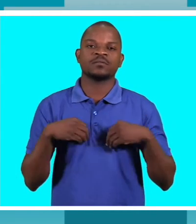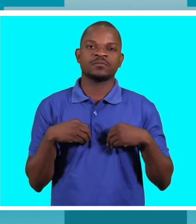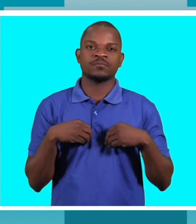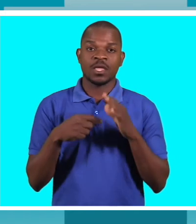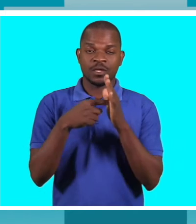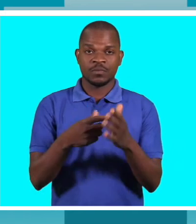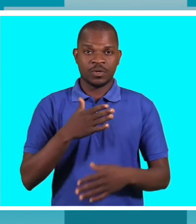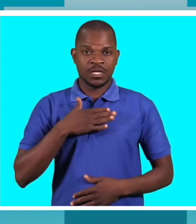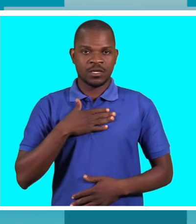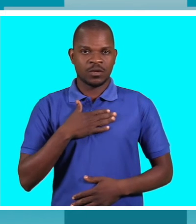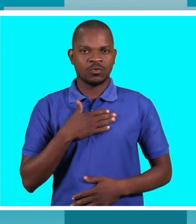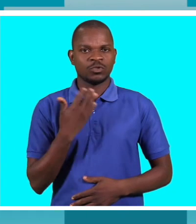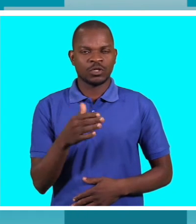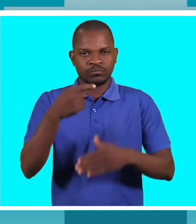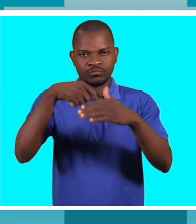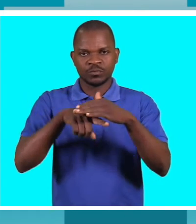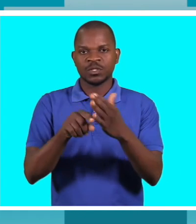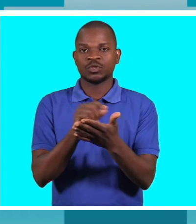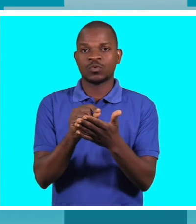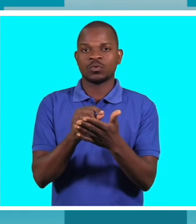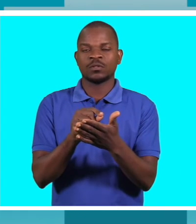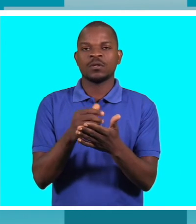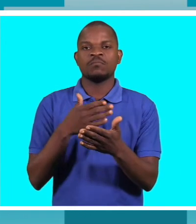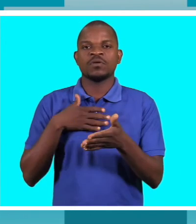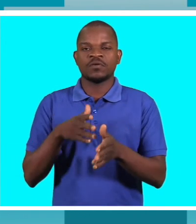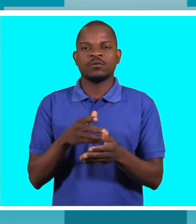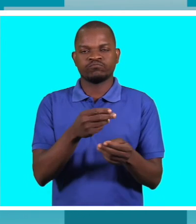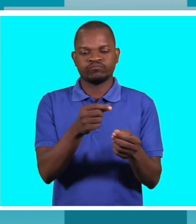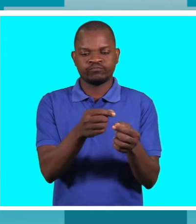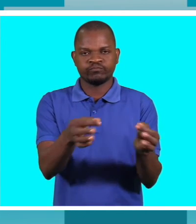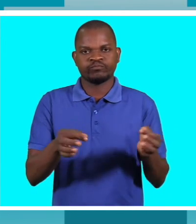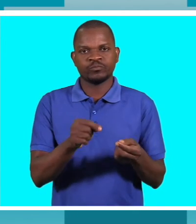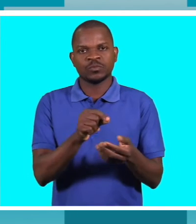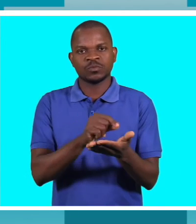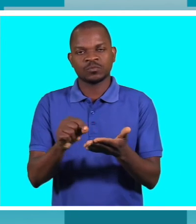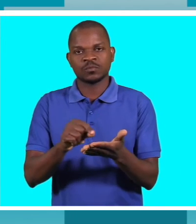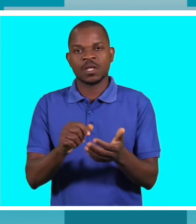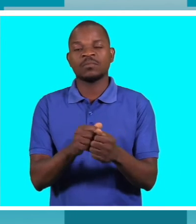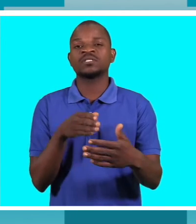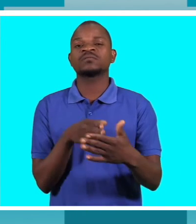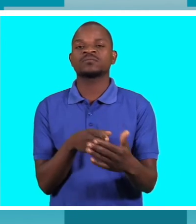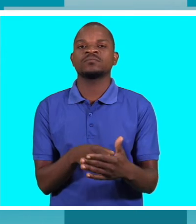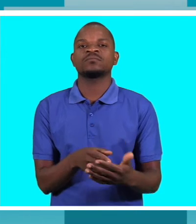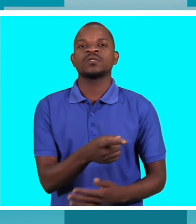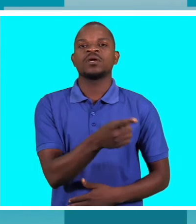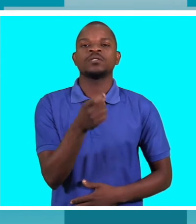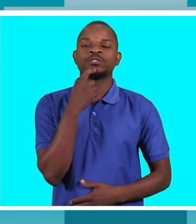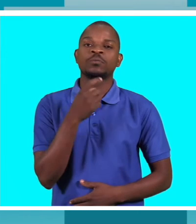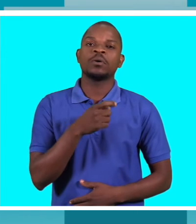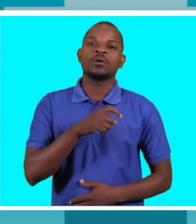procurar a minha filha numa das escolas foi muito complicado porque já cheguei lá tive muitas barreiras porque a tua filha porque nós não temos condições